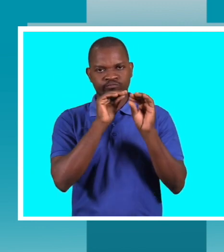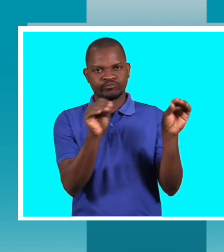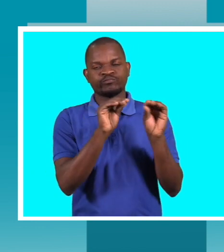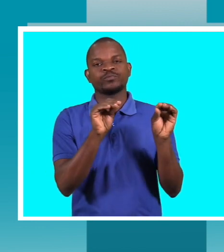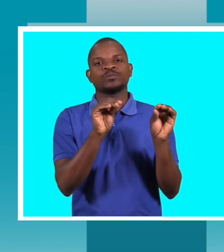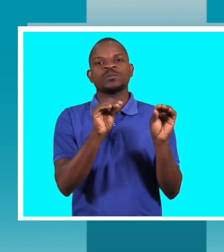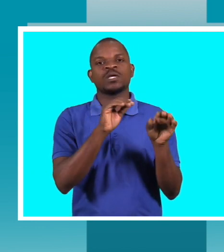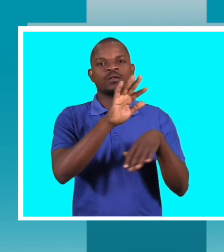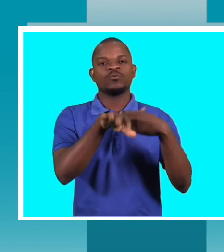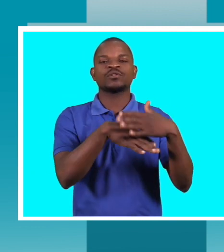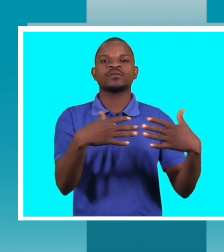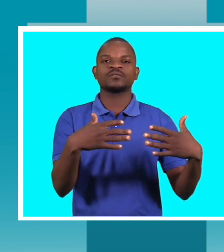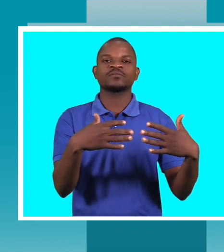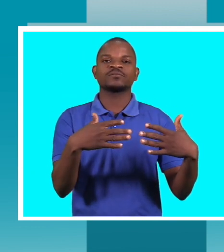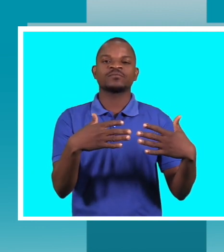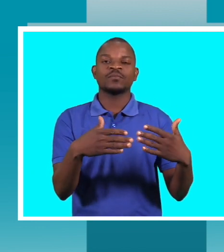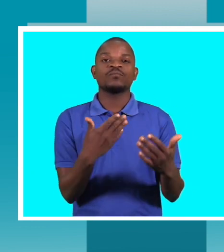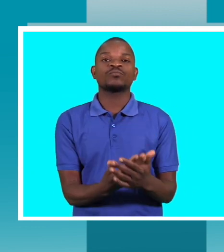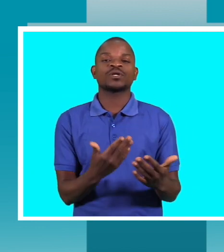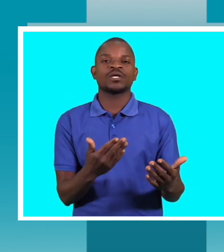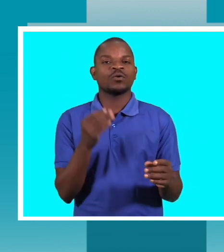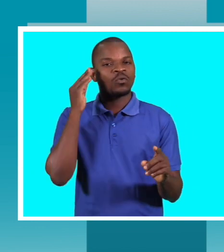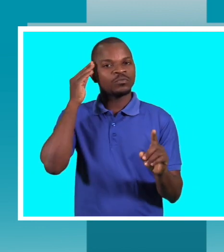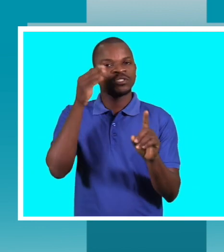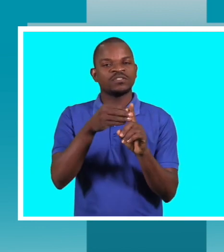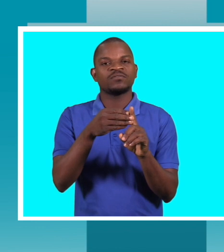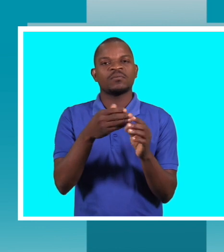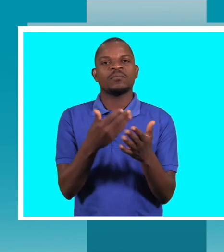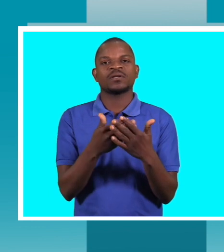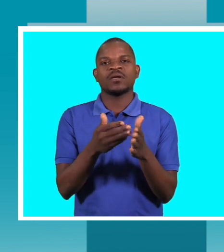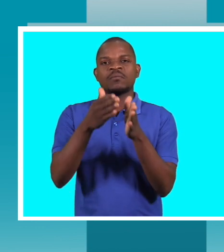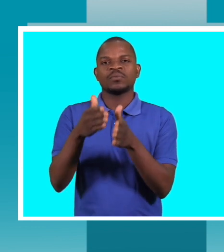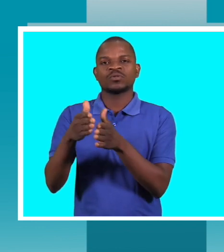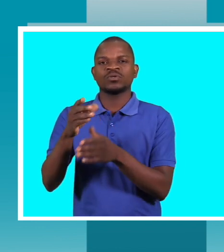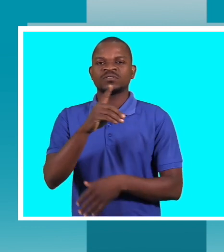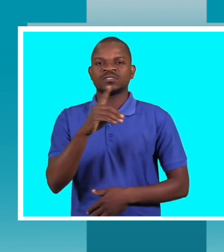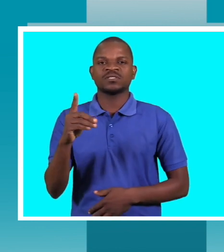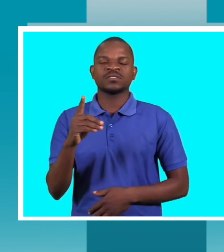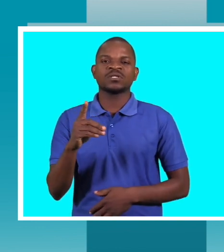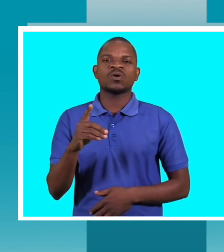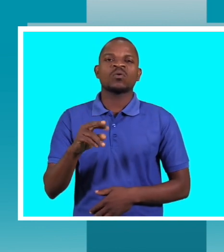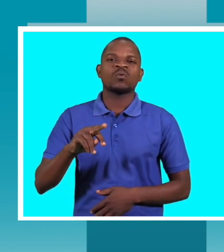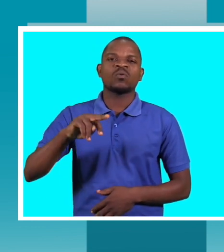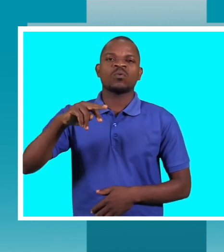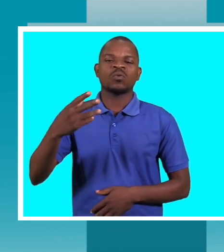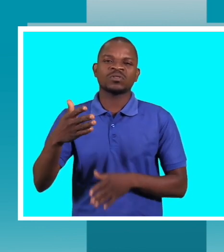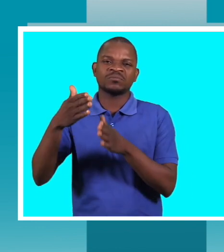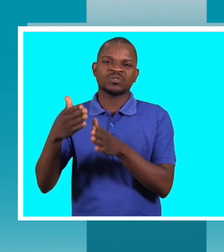reduzir esta situação de colocar a pessoa com deficiência, sobretudo auditiva,